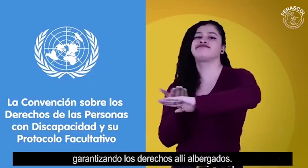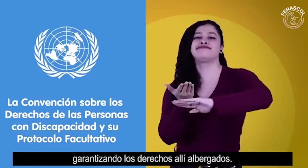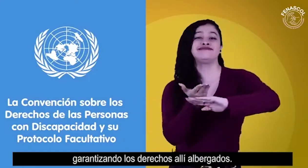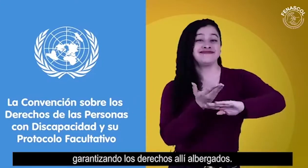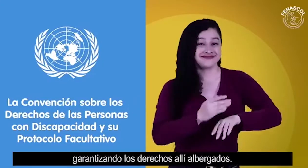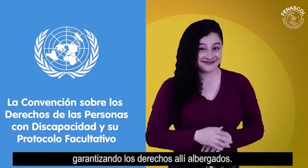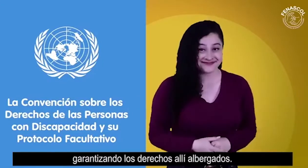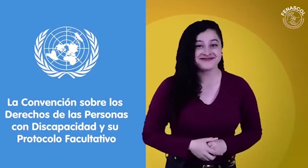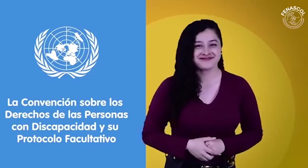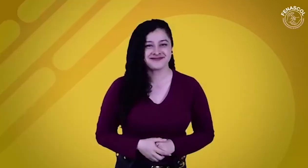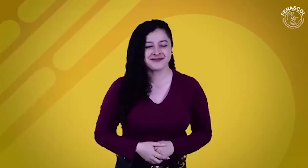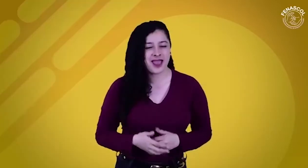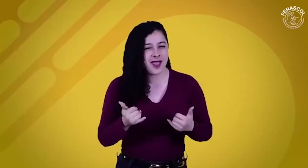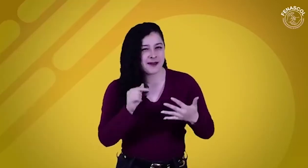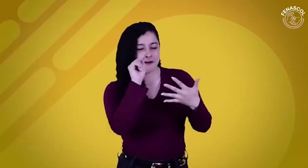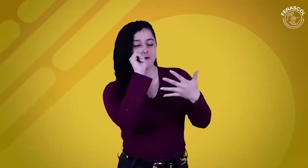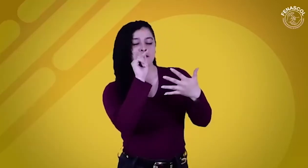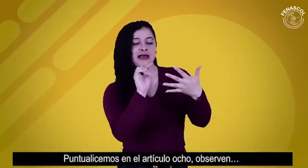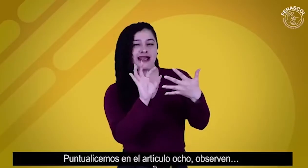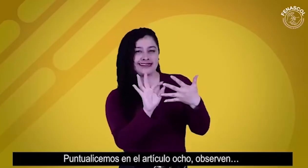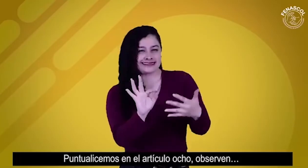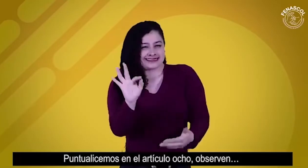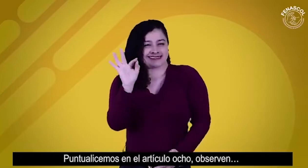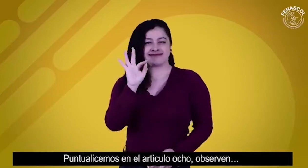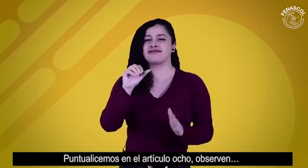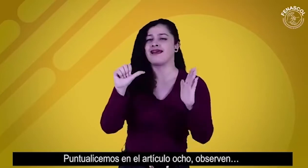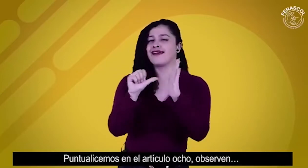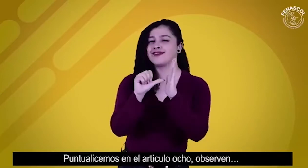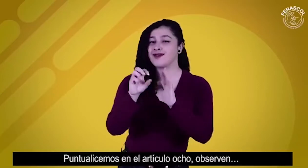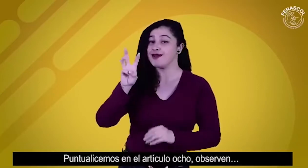allí albergados. Puntualicemos en el artículo 8. Observen.